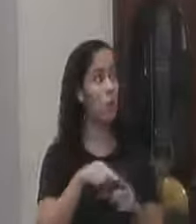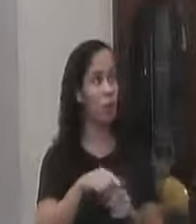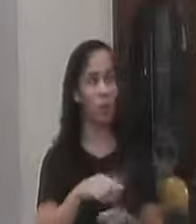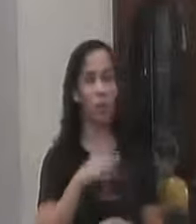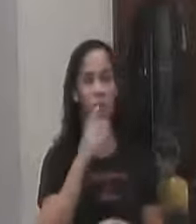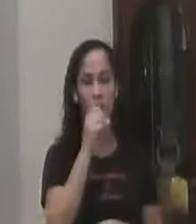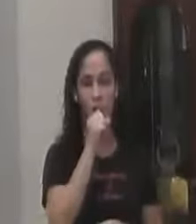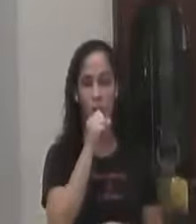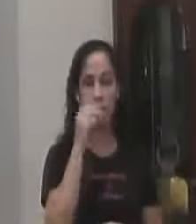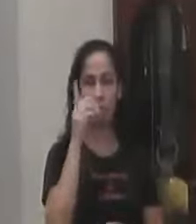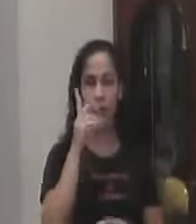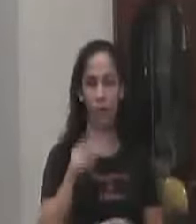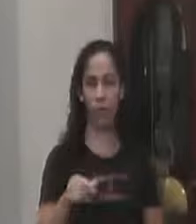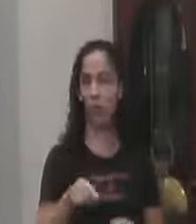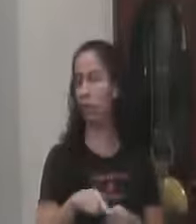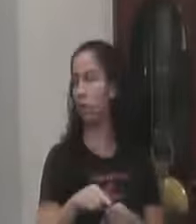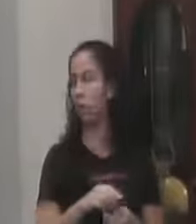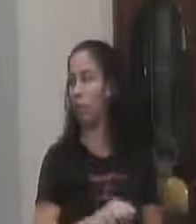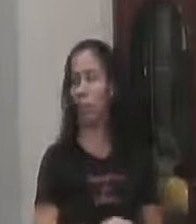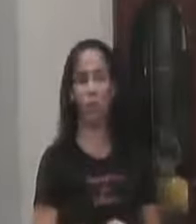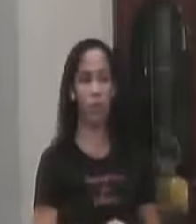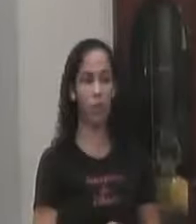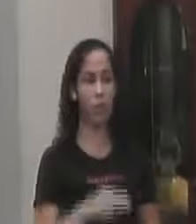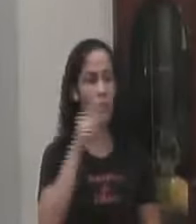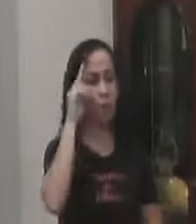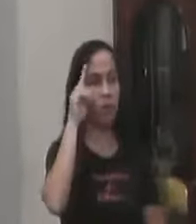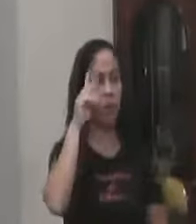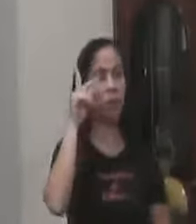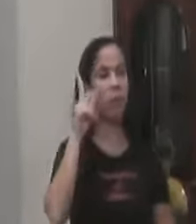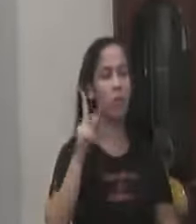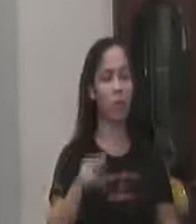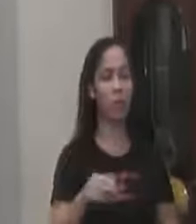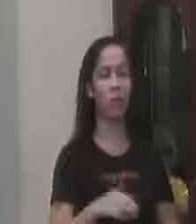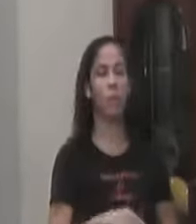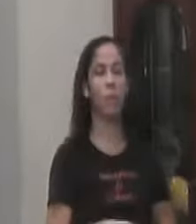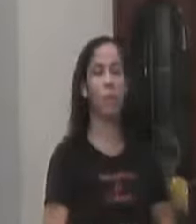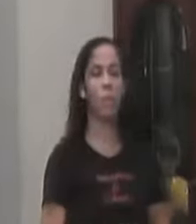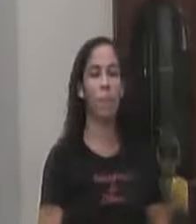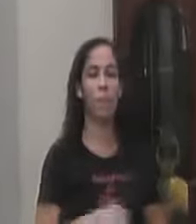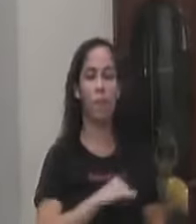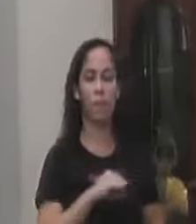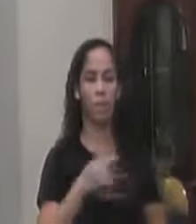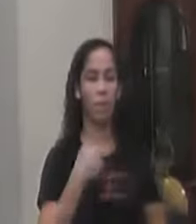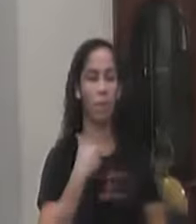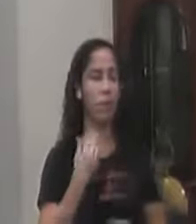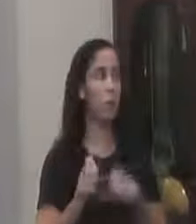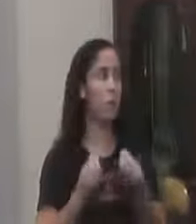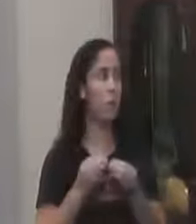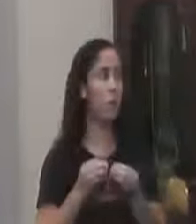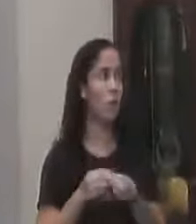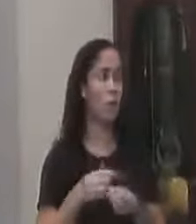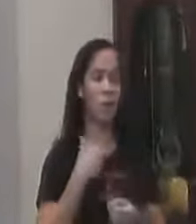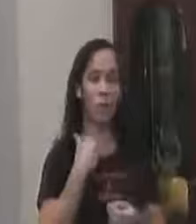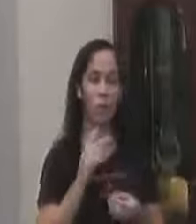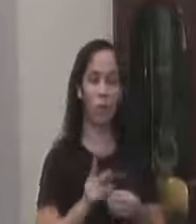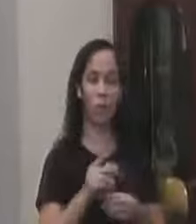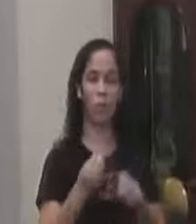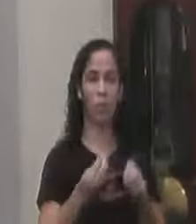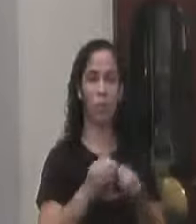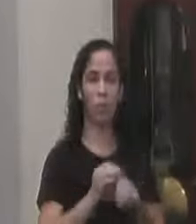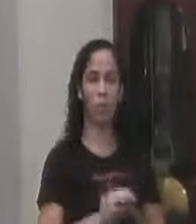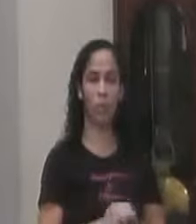Mas no sábado a mesma coisa No segunda-feira a mesma coisa E assim vai ser Porque É inadmissível